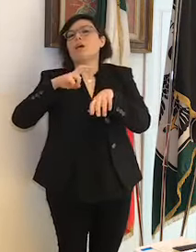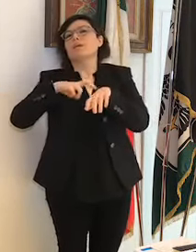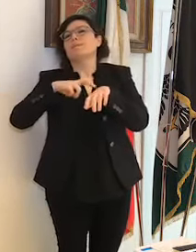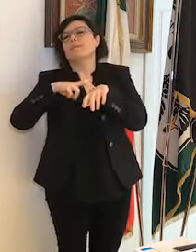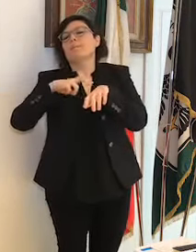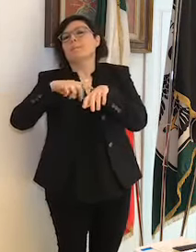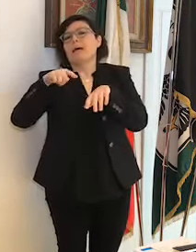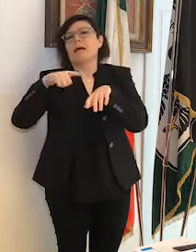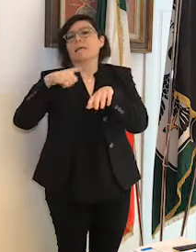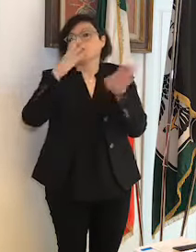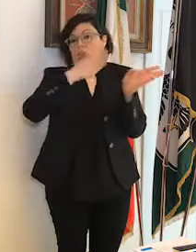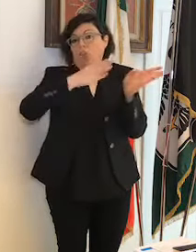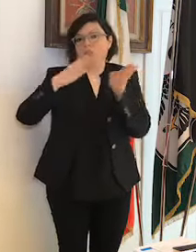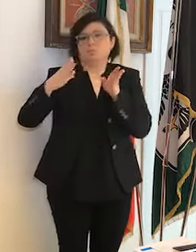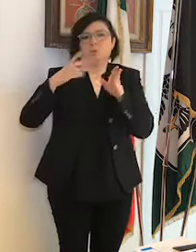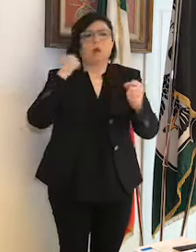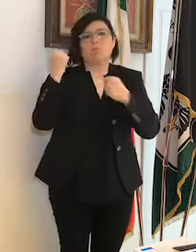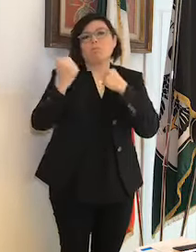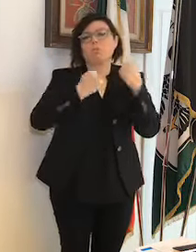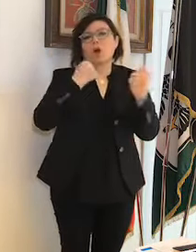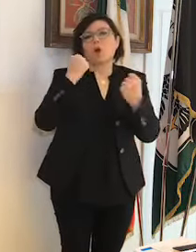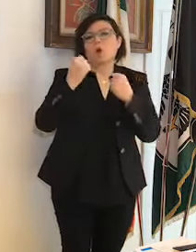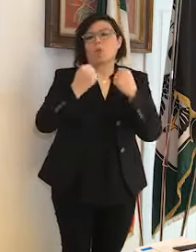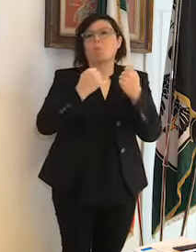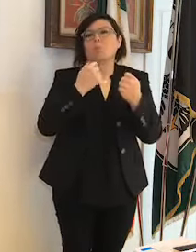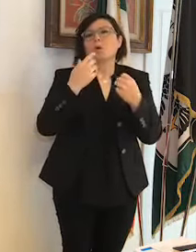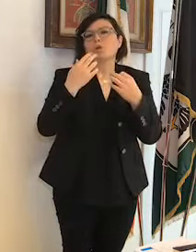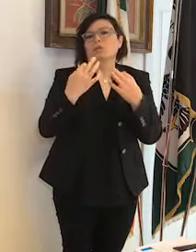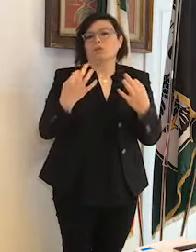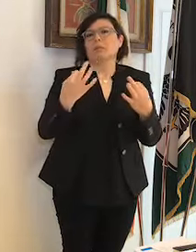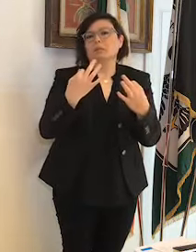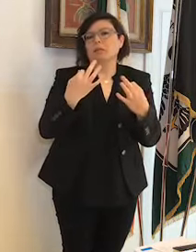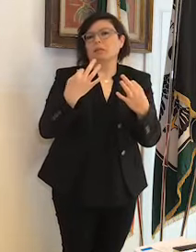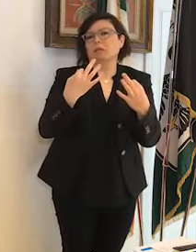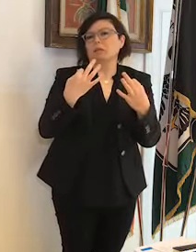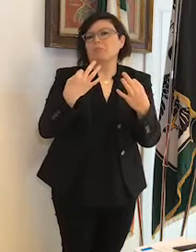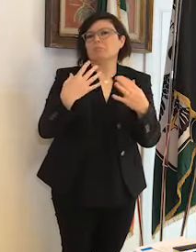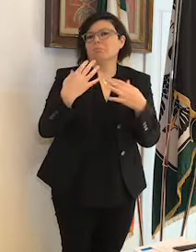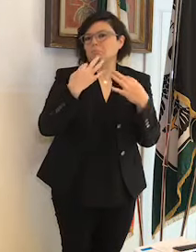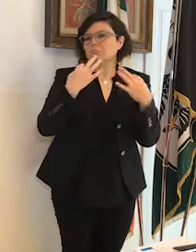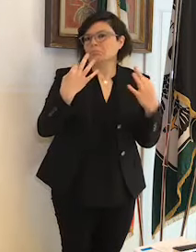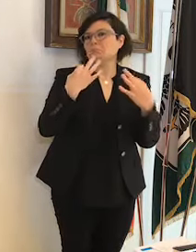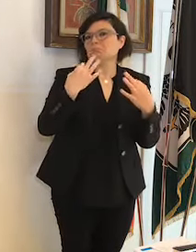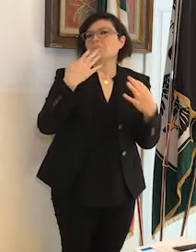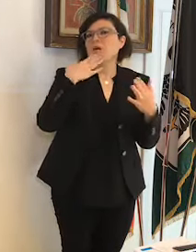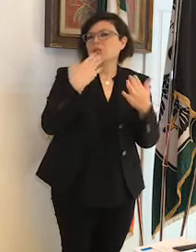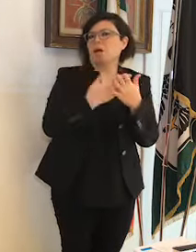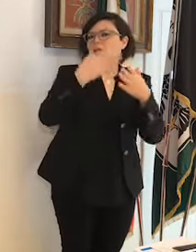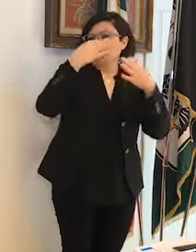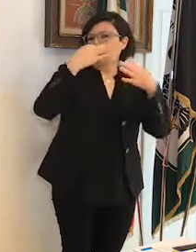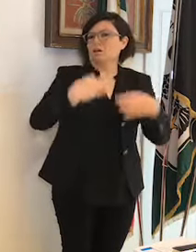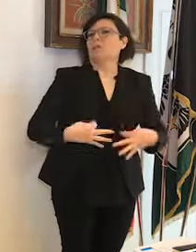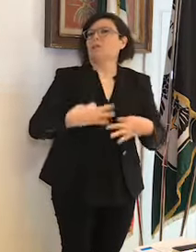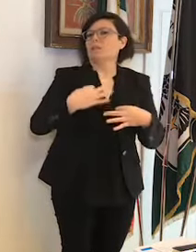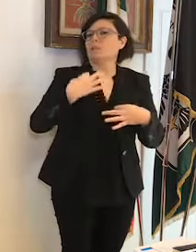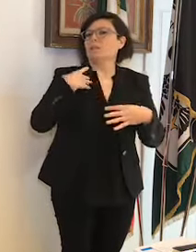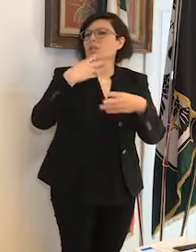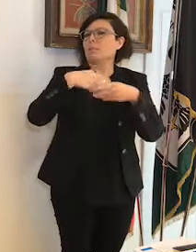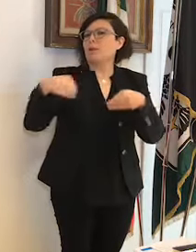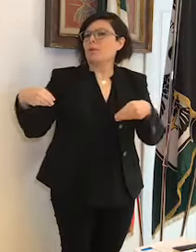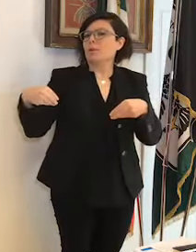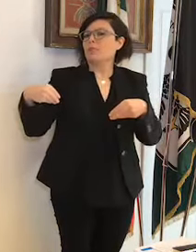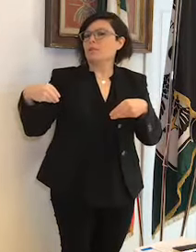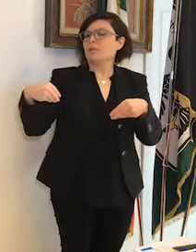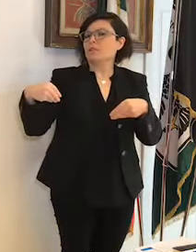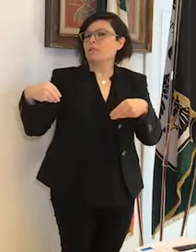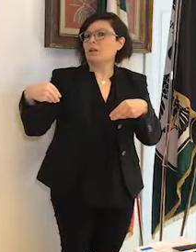'ospedale si stia comportando in maniera oculata, in maniera responsabile, in maniera professionale